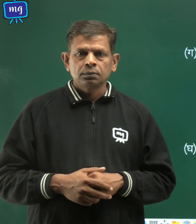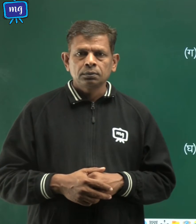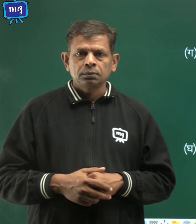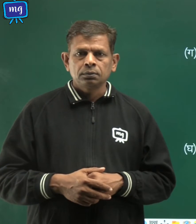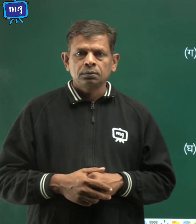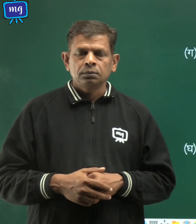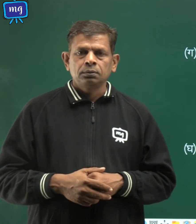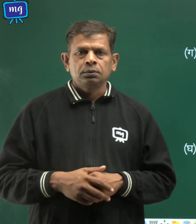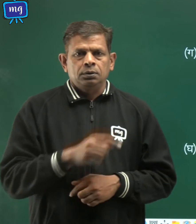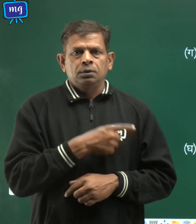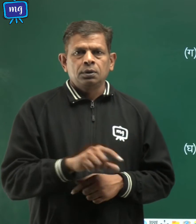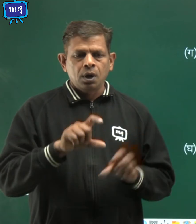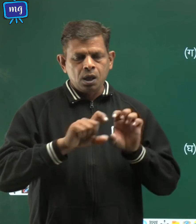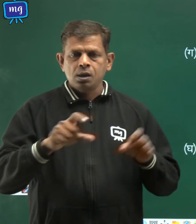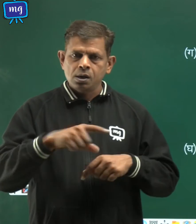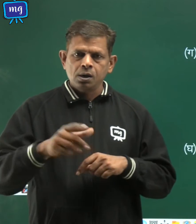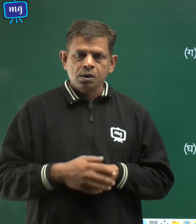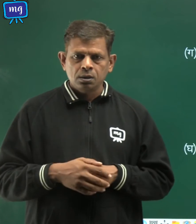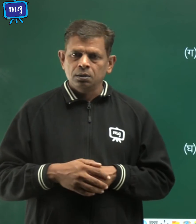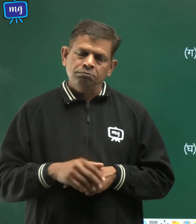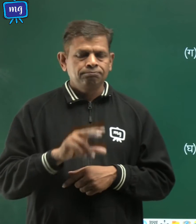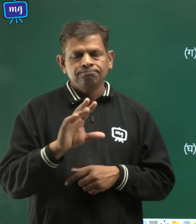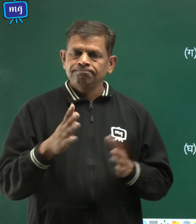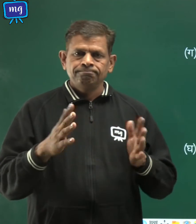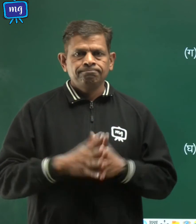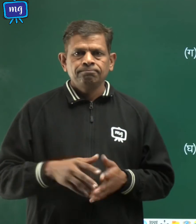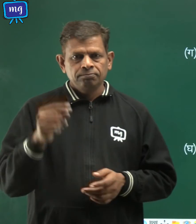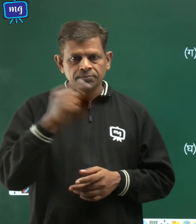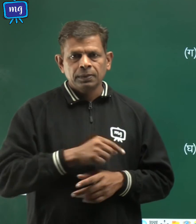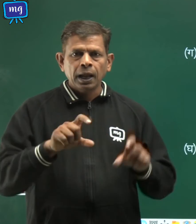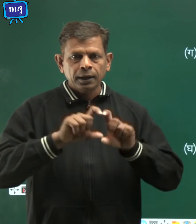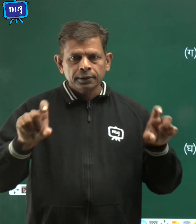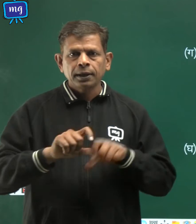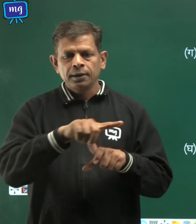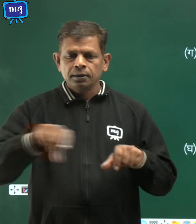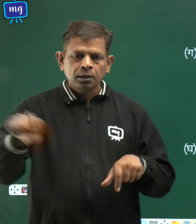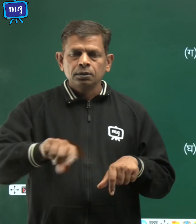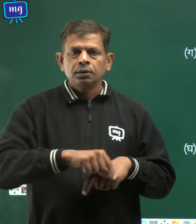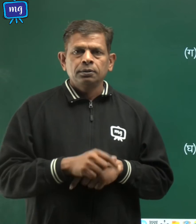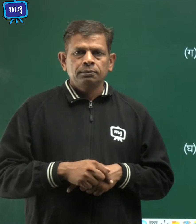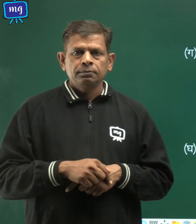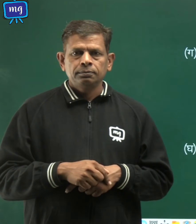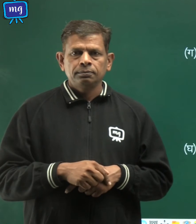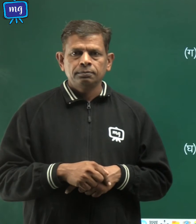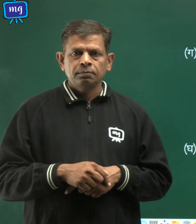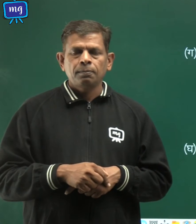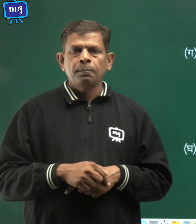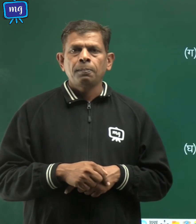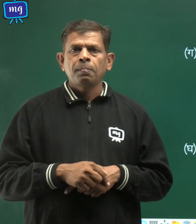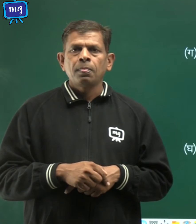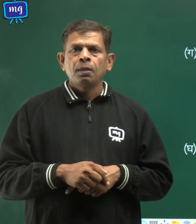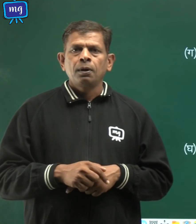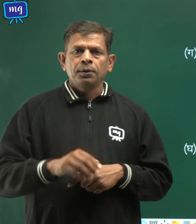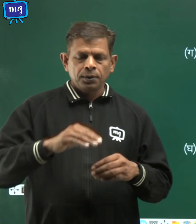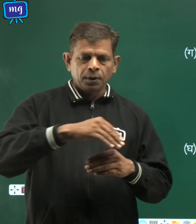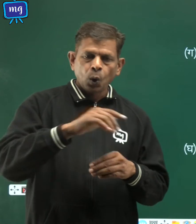सही है बचो यह कथन नहीं यह कथन गलत है तट्रेखा